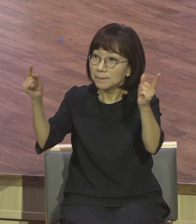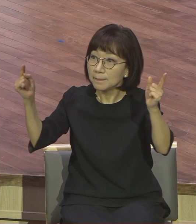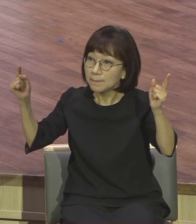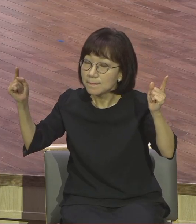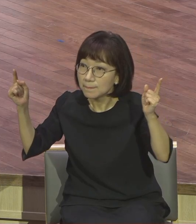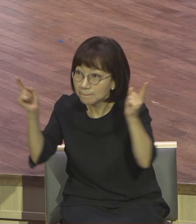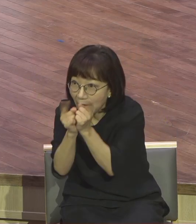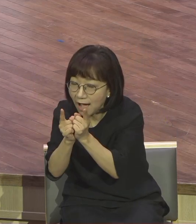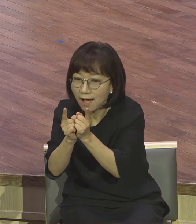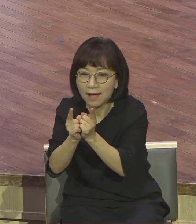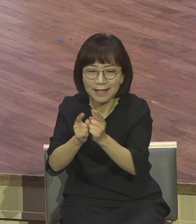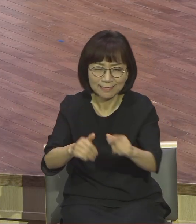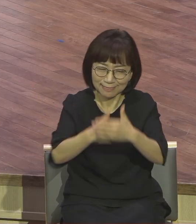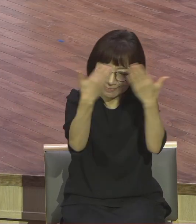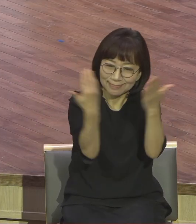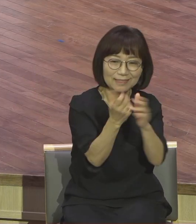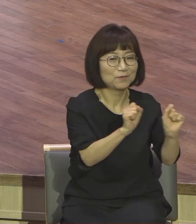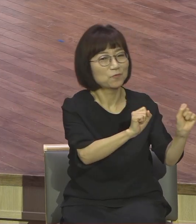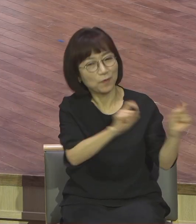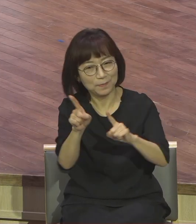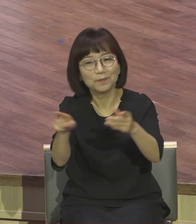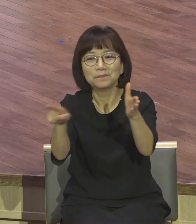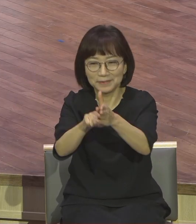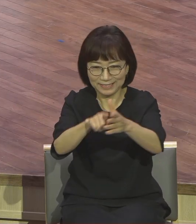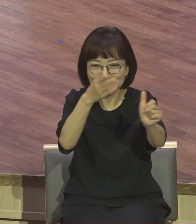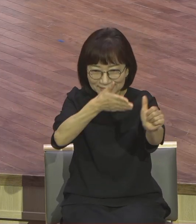회복된 힘이 되시 바랍니다 회복이 되게 되시